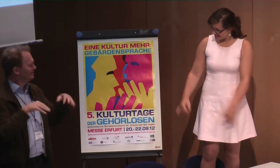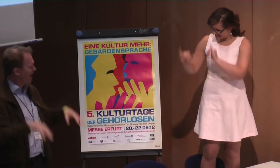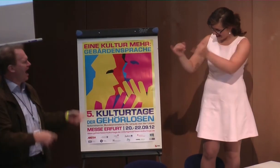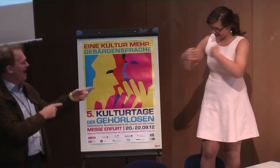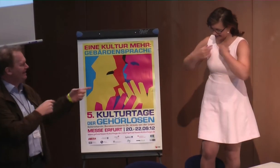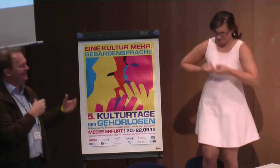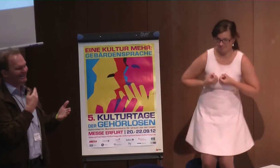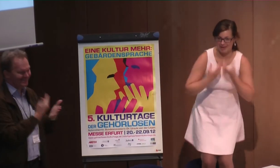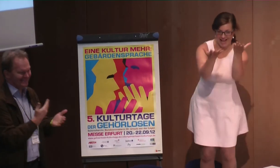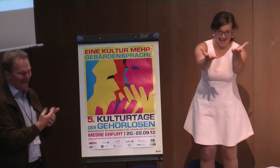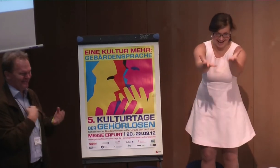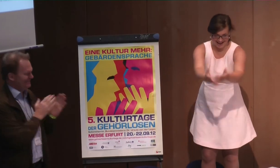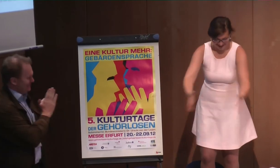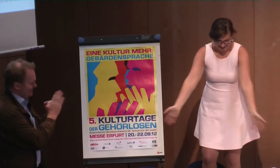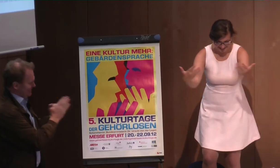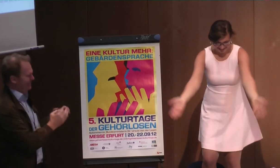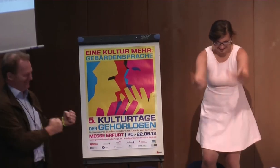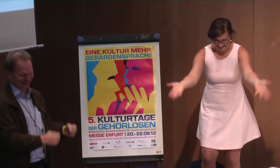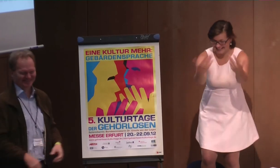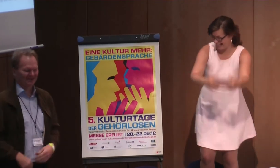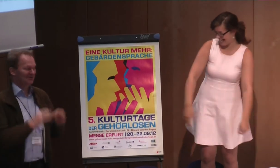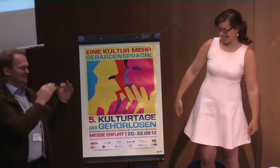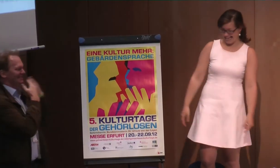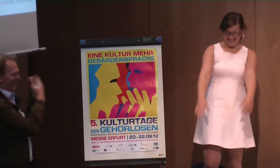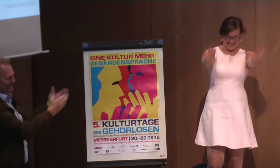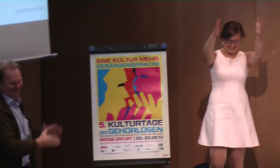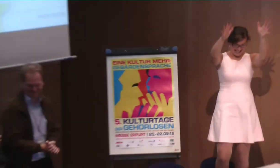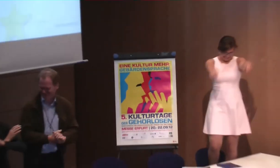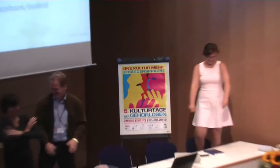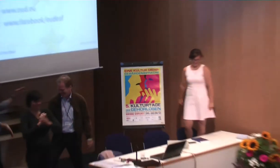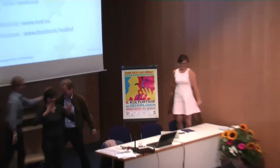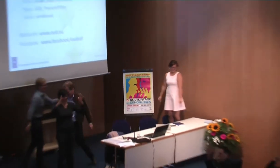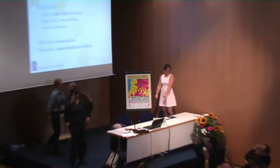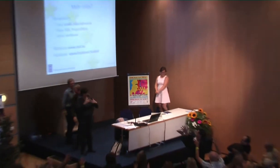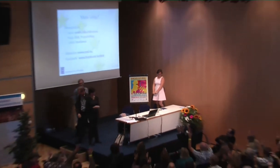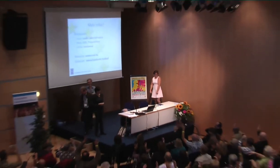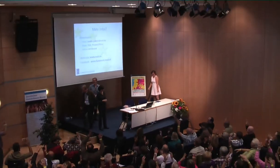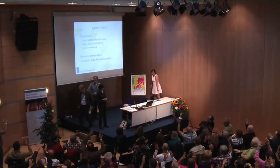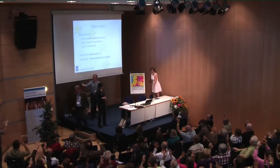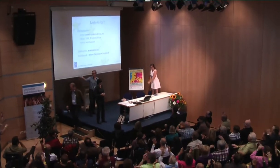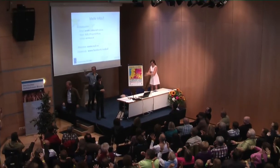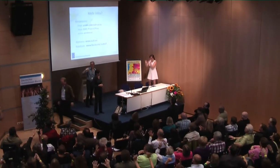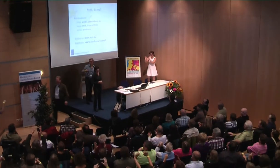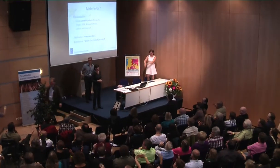sehr vital. Ich einig, und wir stecken uns an, wir müssen es prima. Das ist ganz prima.